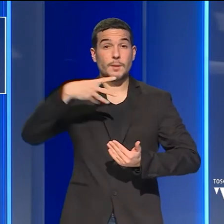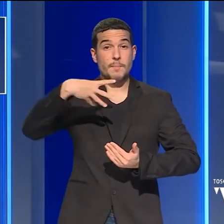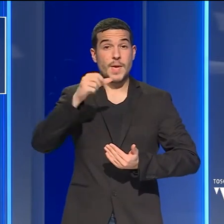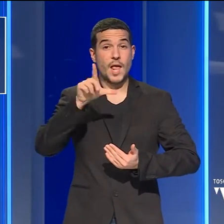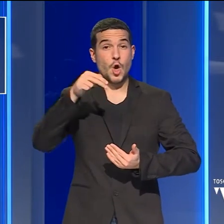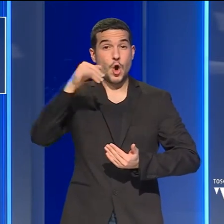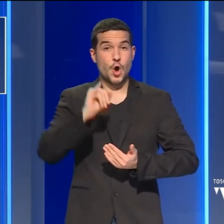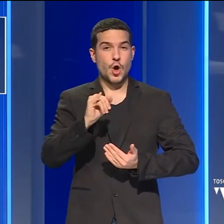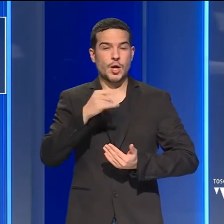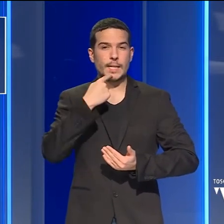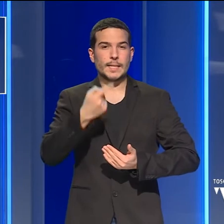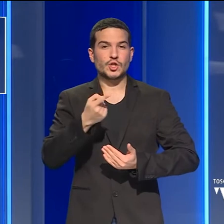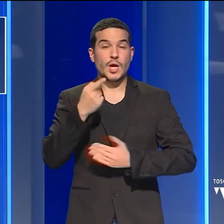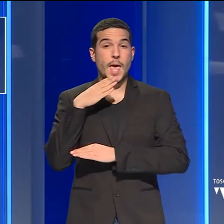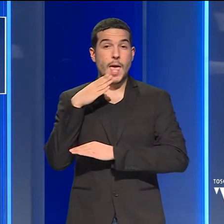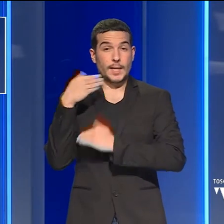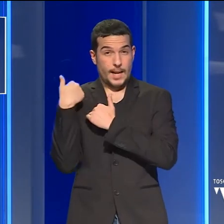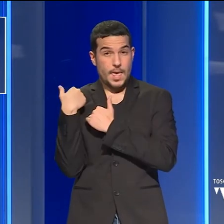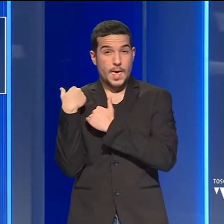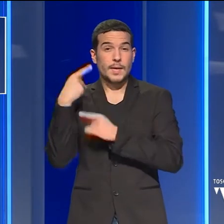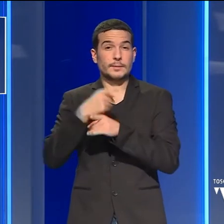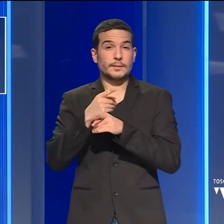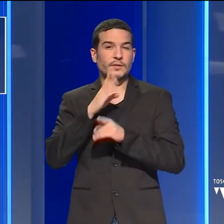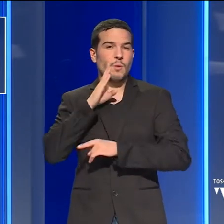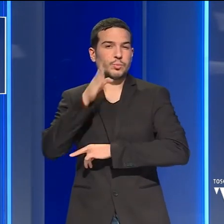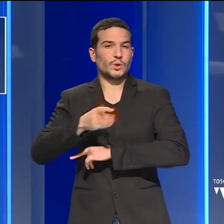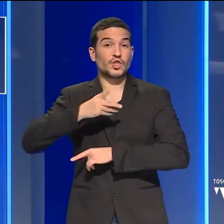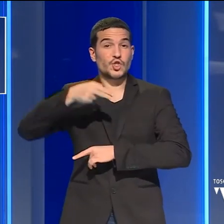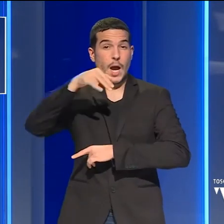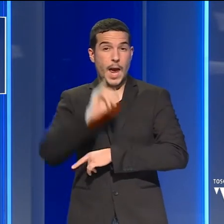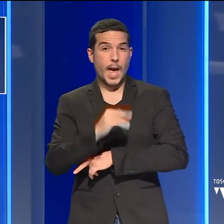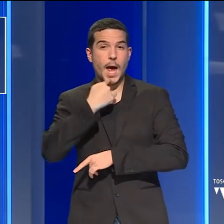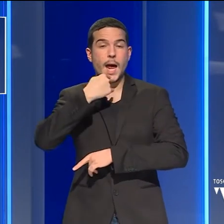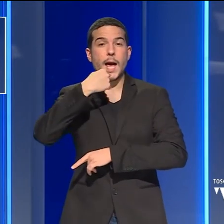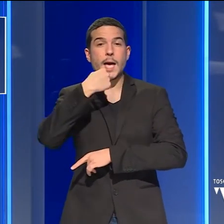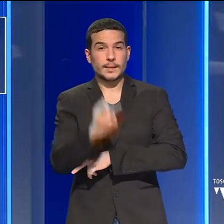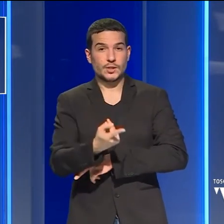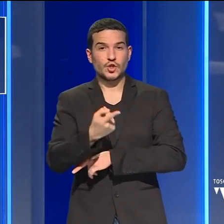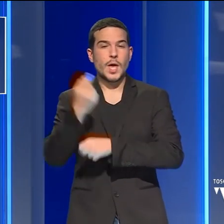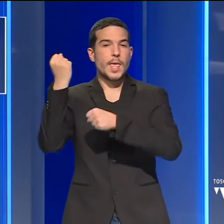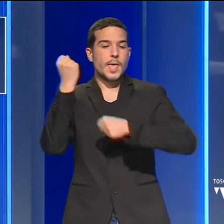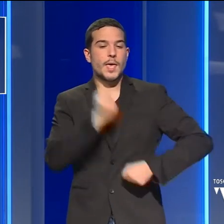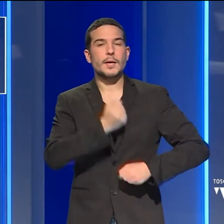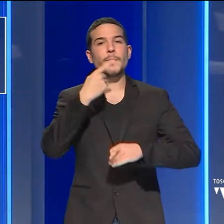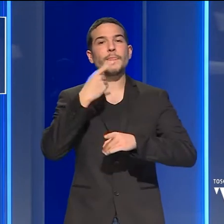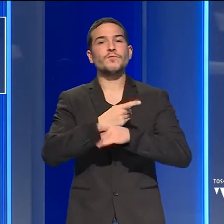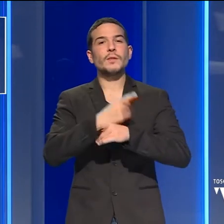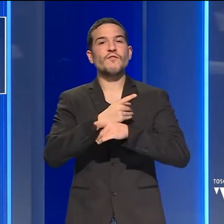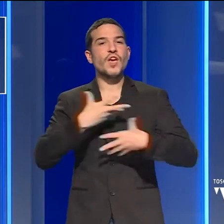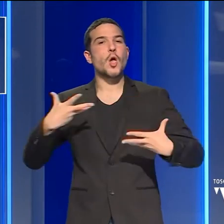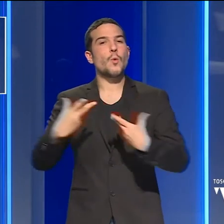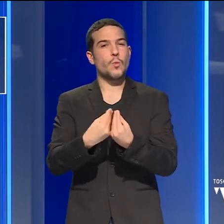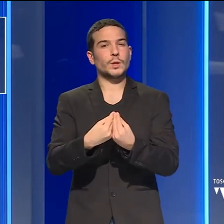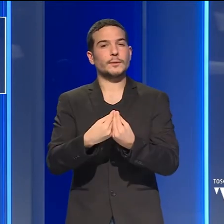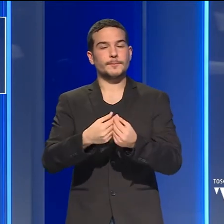responsabili siano puniti e il governatore Eugenio Gianni dice che le istituzioni stiano unite.